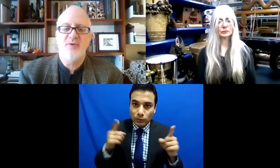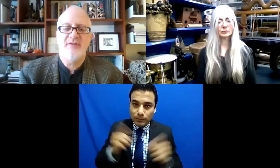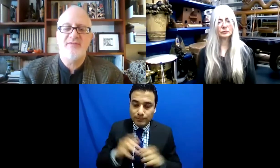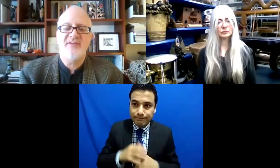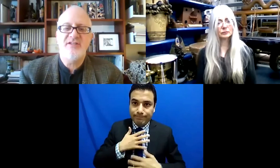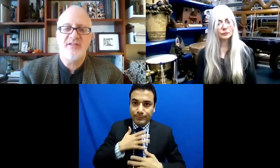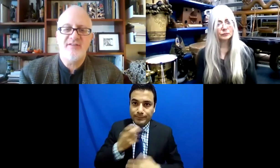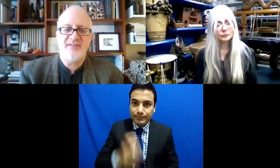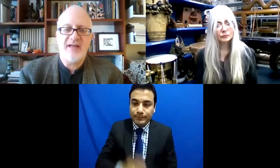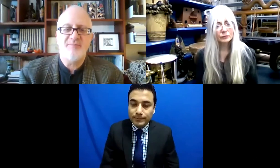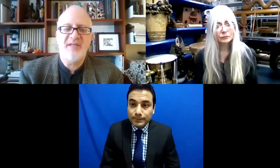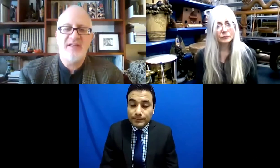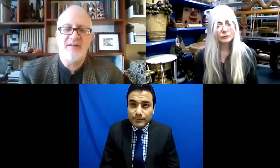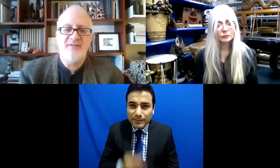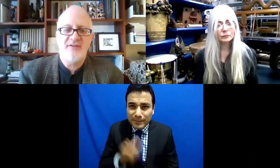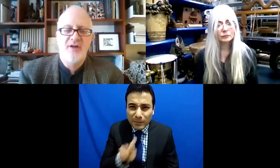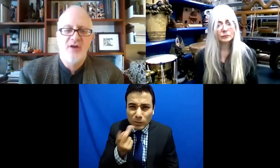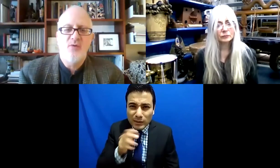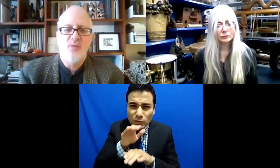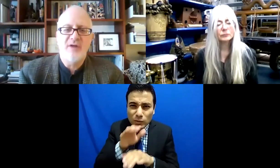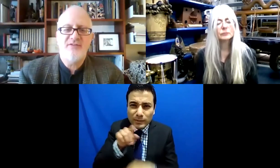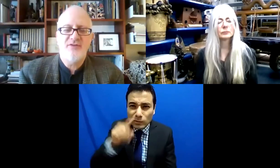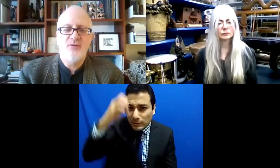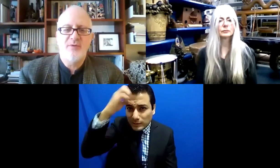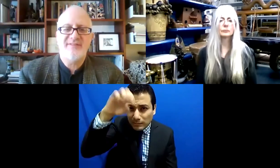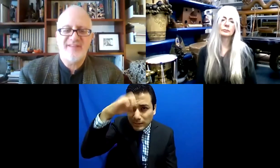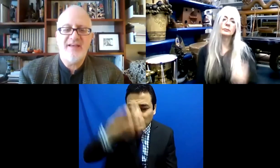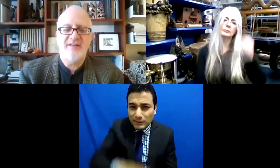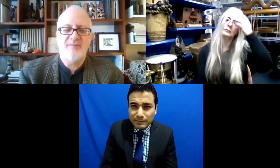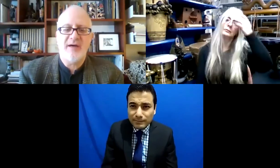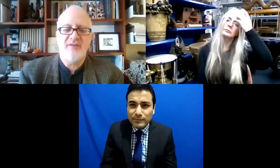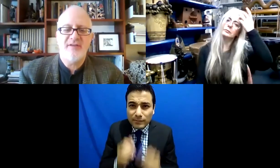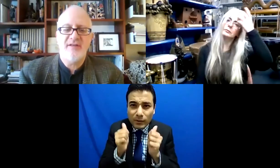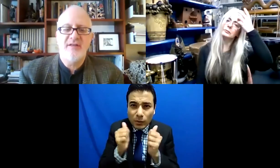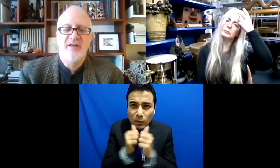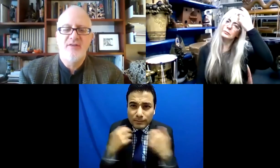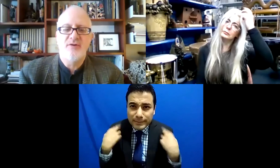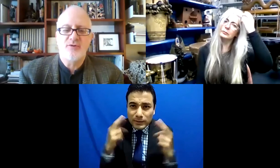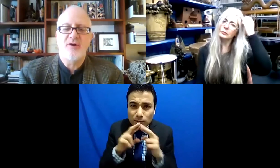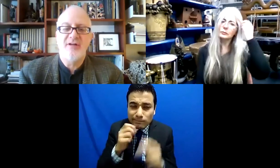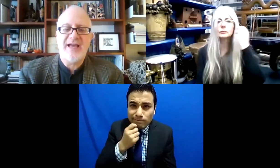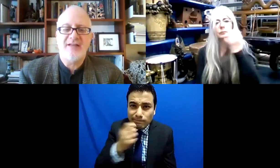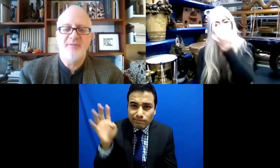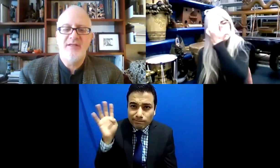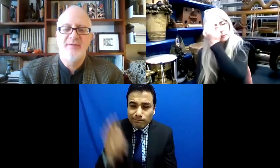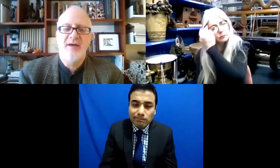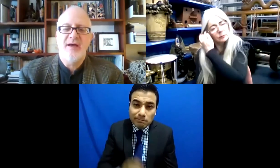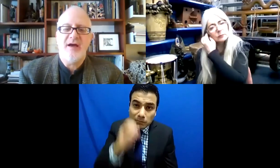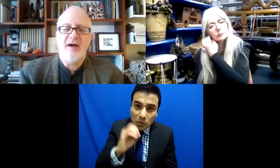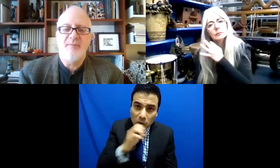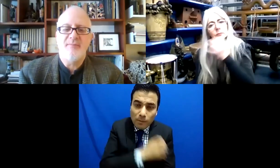Hay una pregunta sobre tu experiencia con los maestros y los colegas una vez que